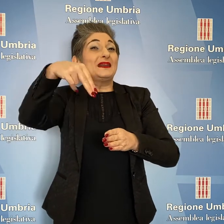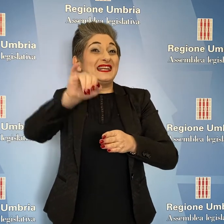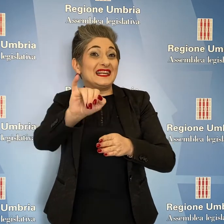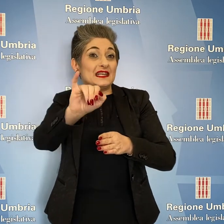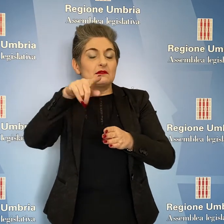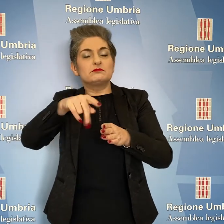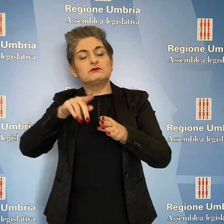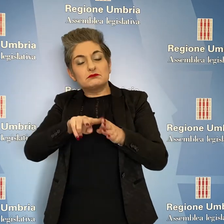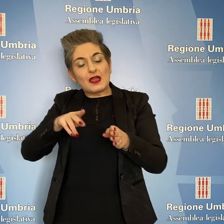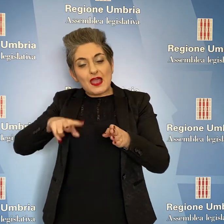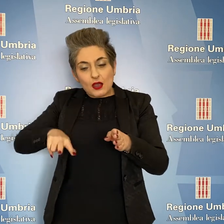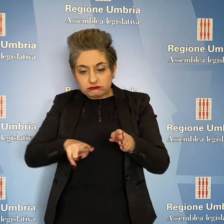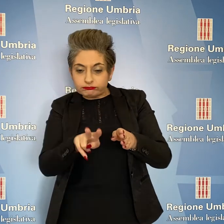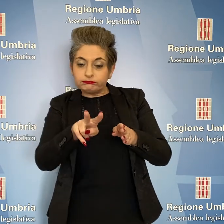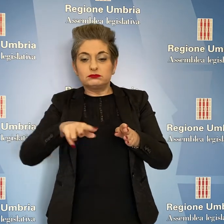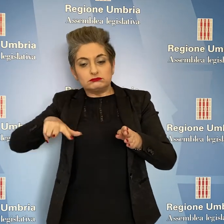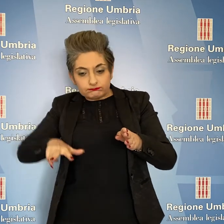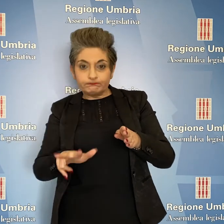accorciare ulteriormente le code.